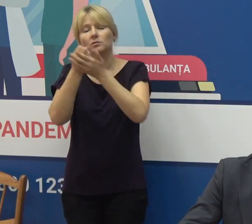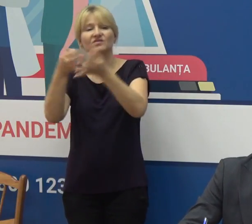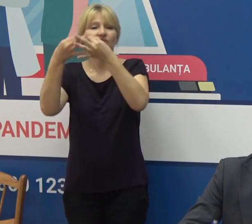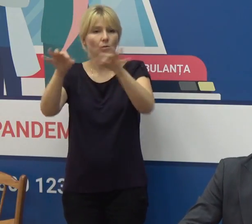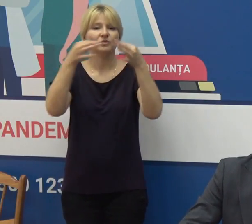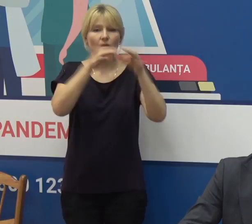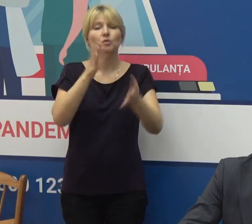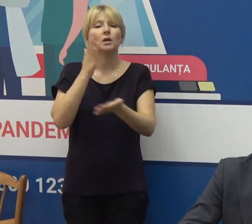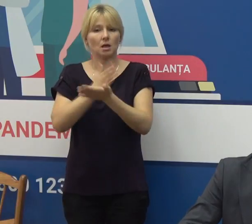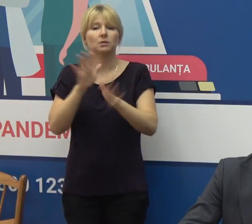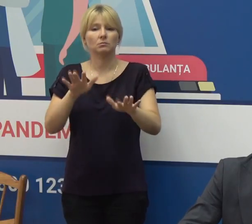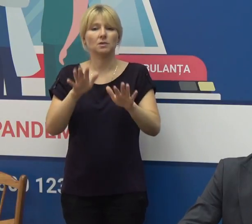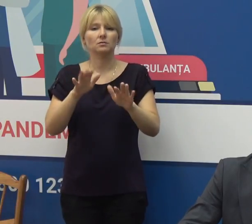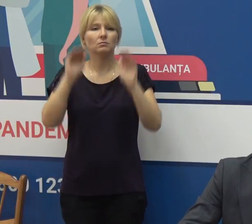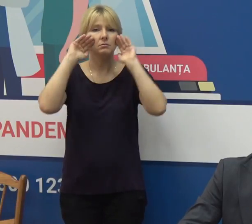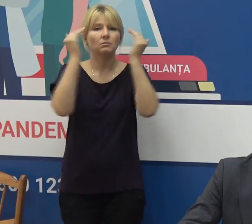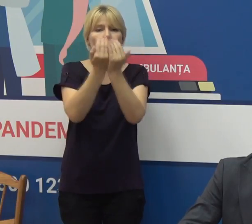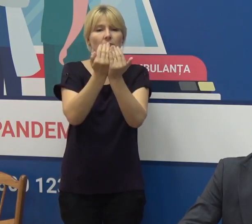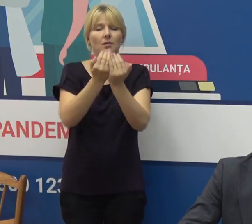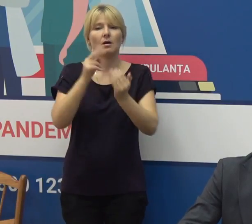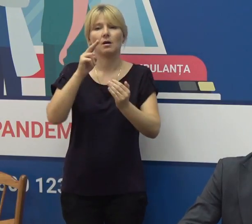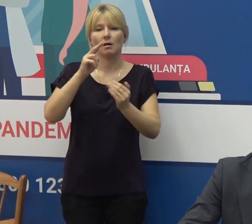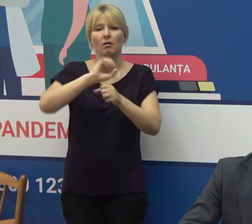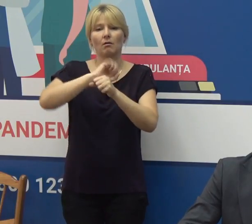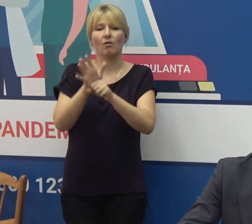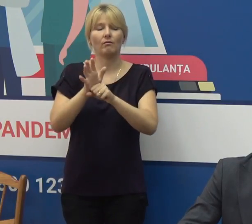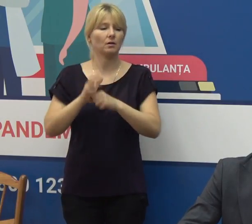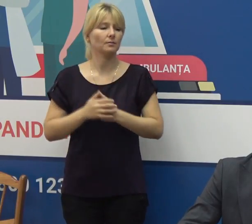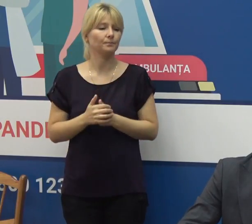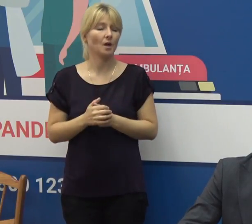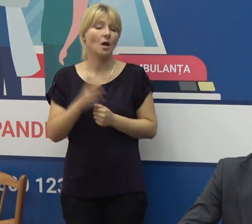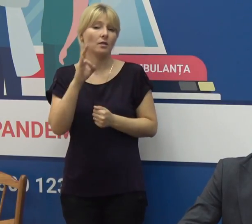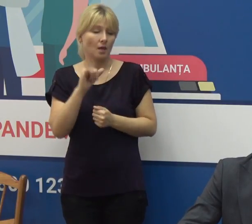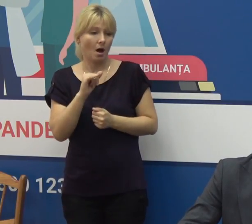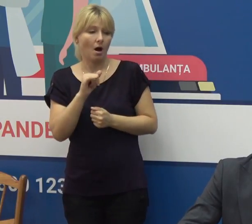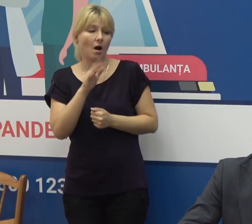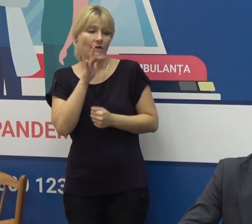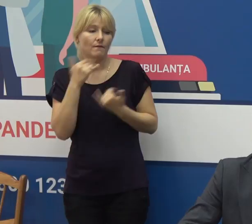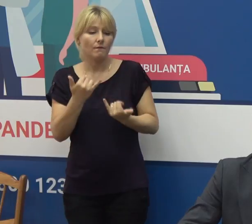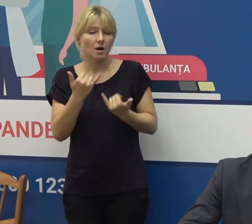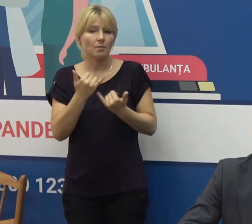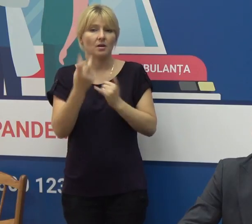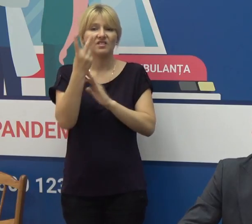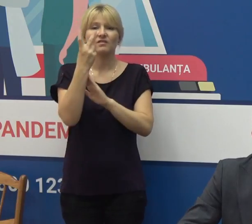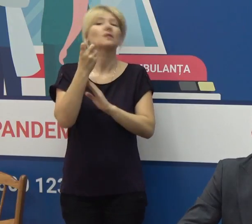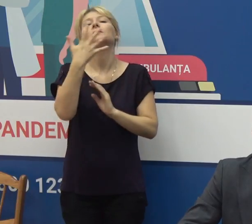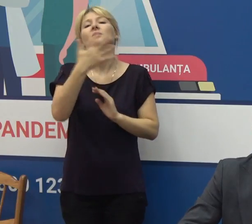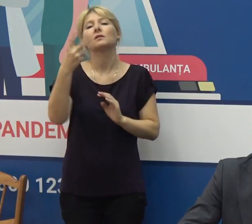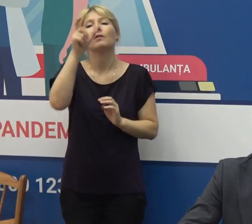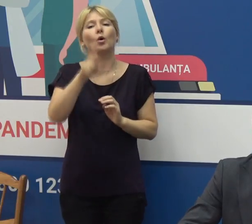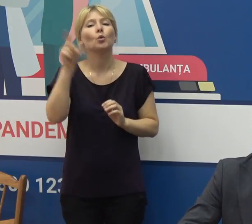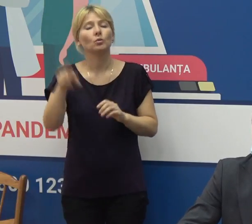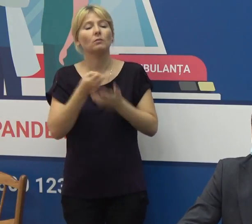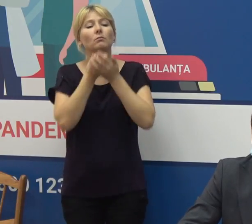secții de COVID-19 la moment cifra de astăzi de 252 de